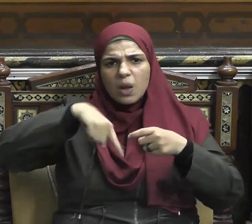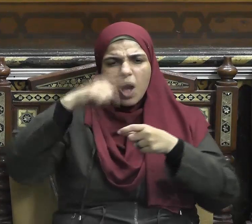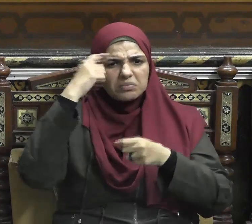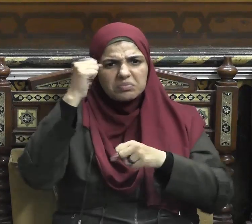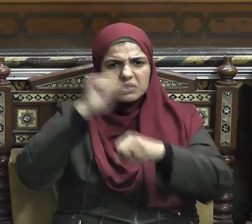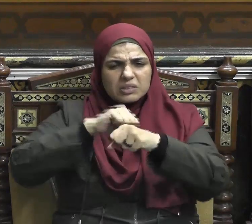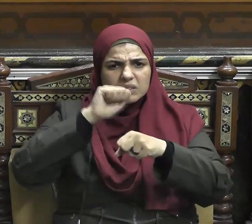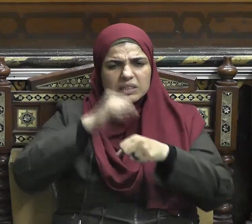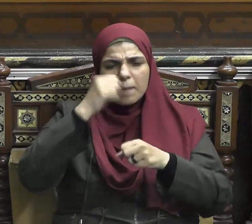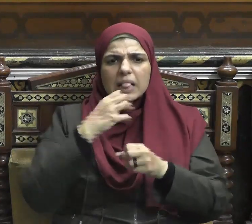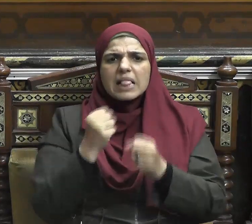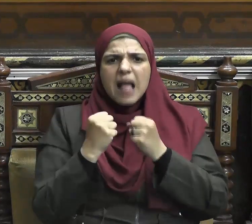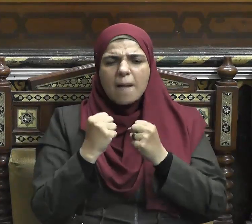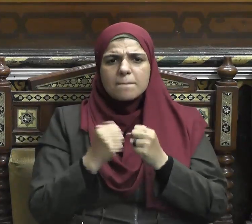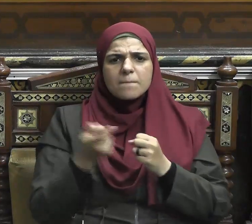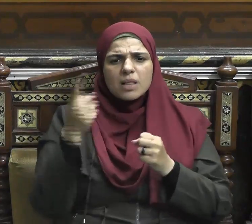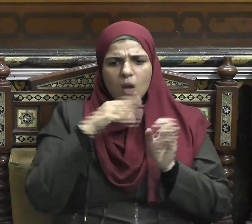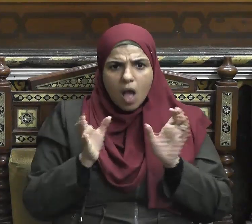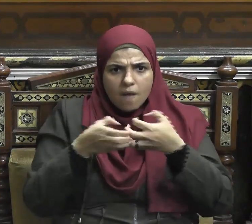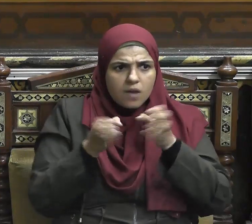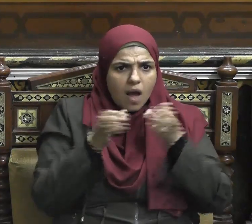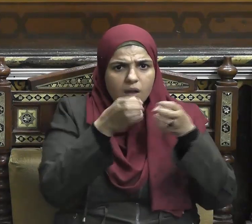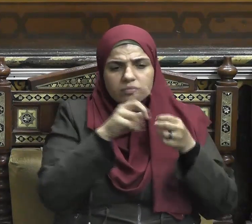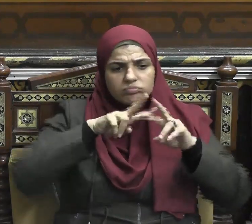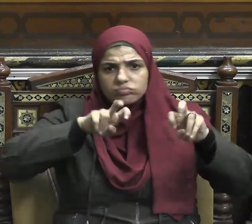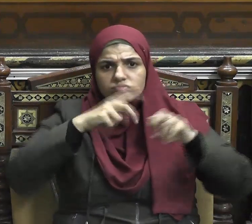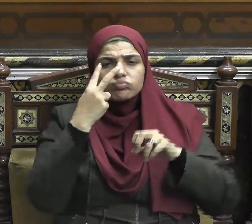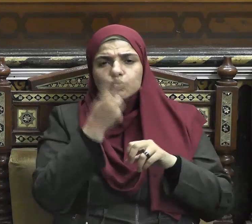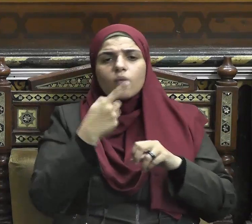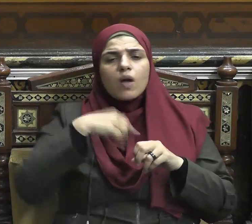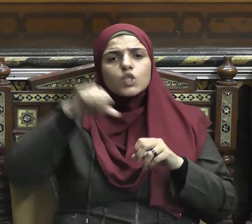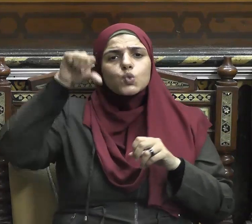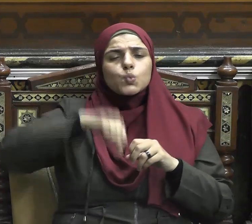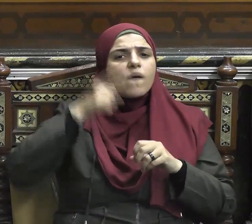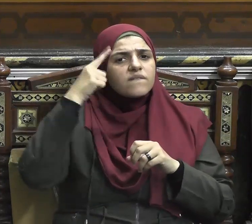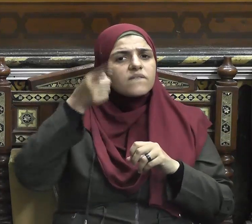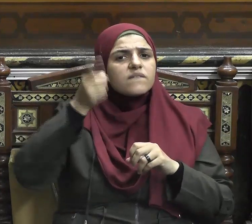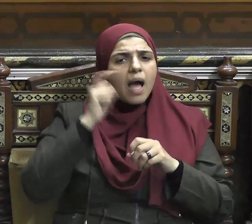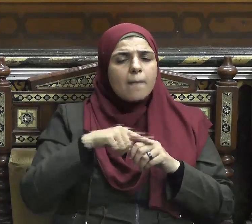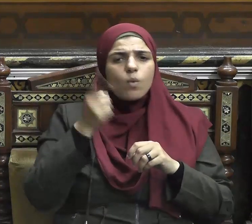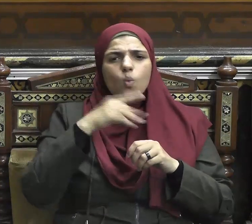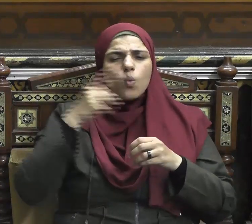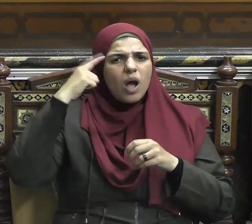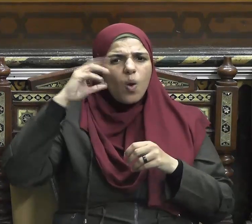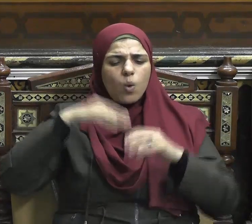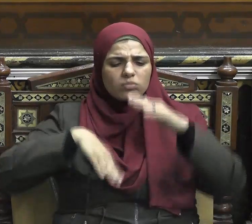لمواجهة التحديات المعاصرة وكبح جماح الجماعات